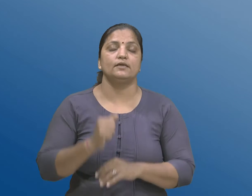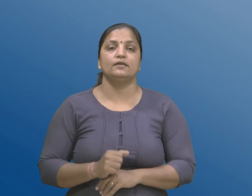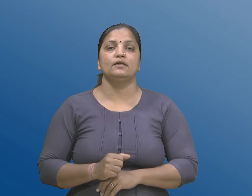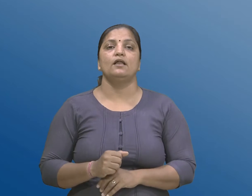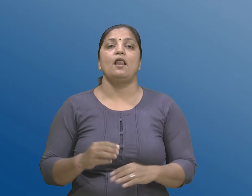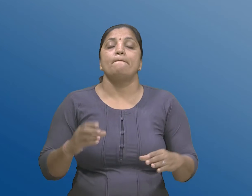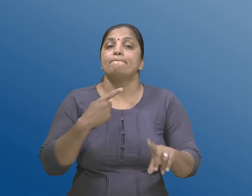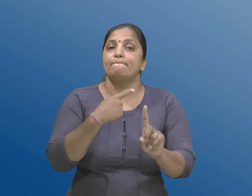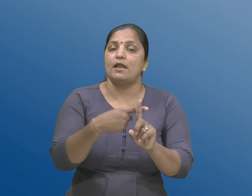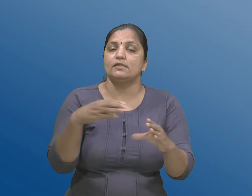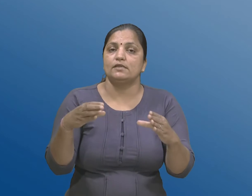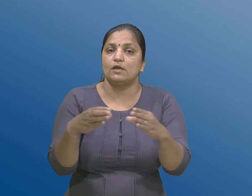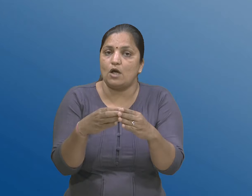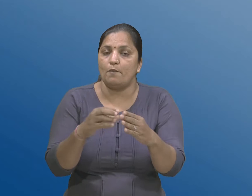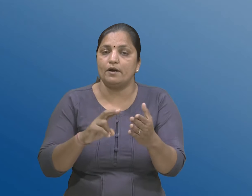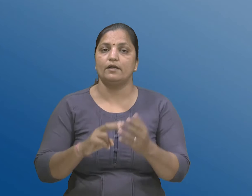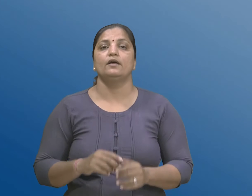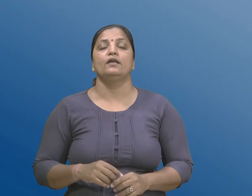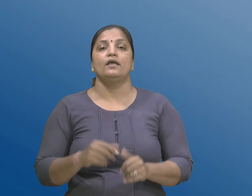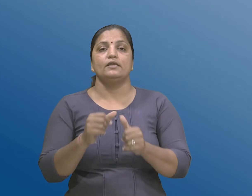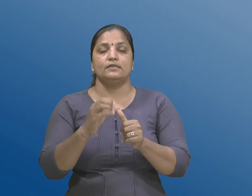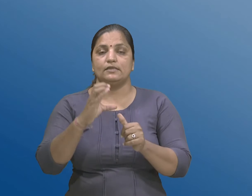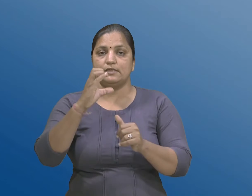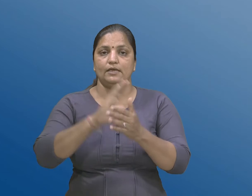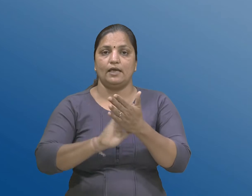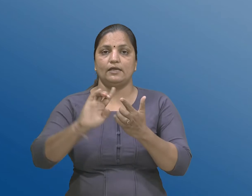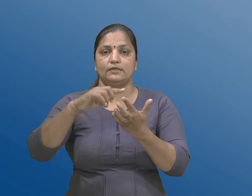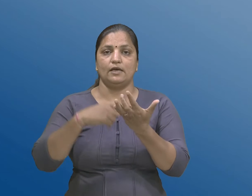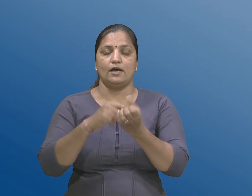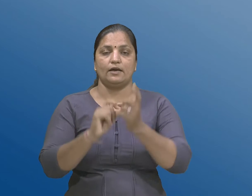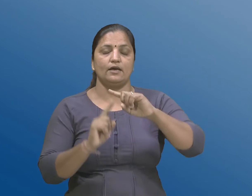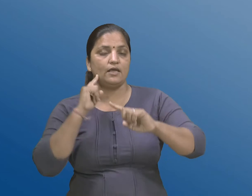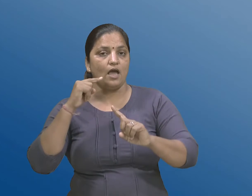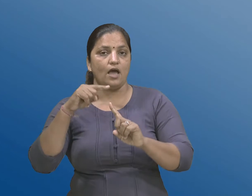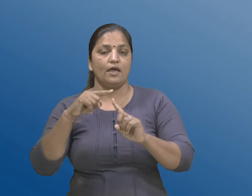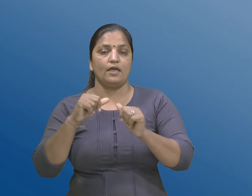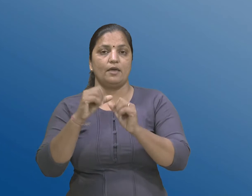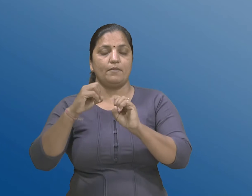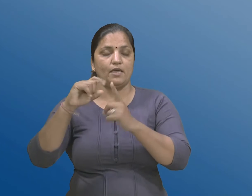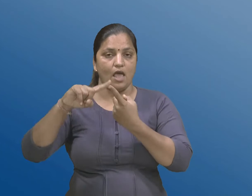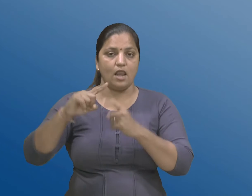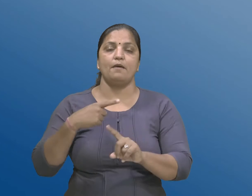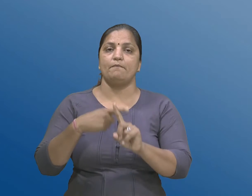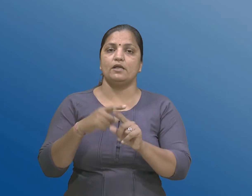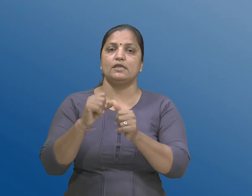Endowment Act इतले के सखावती थापन दान अधिनियम